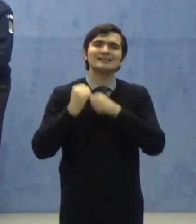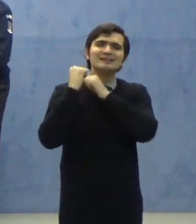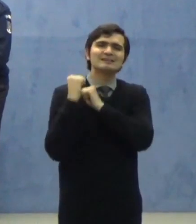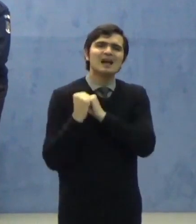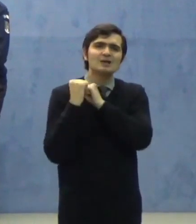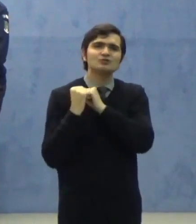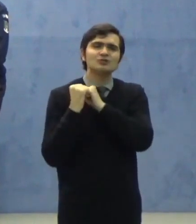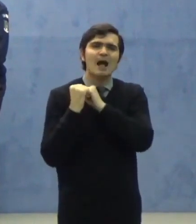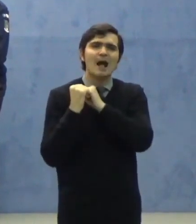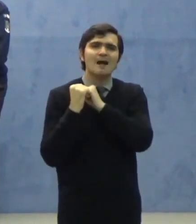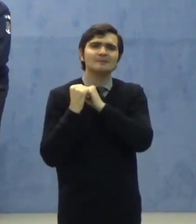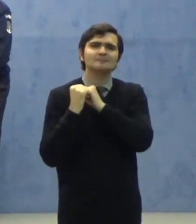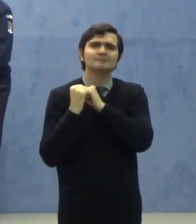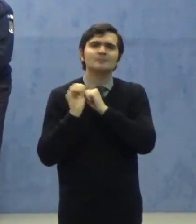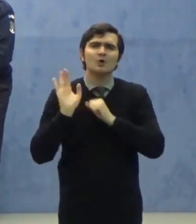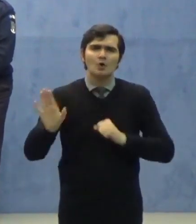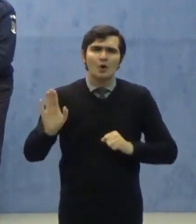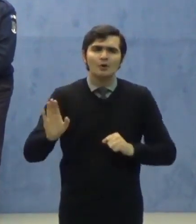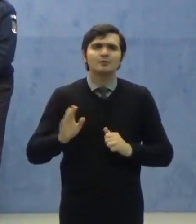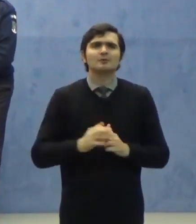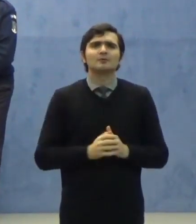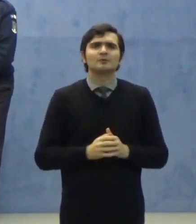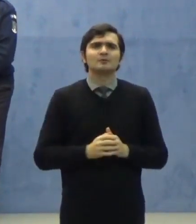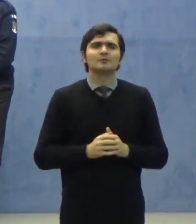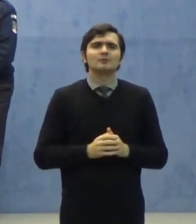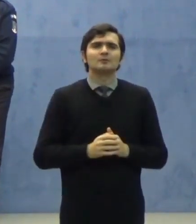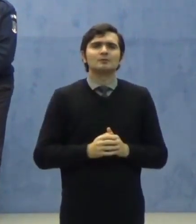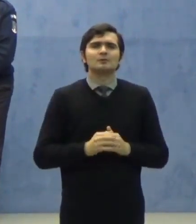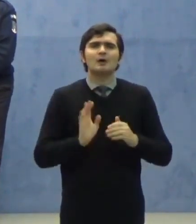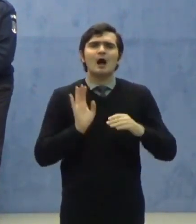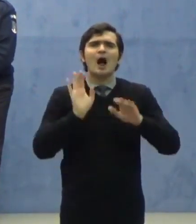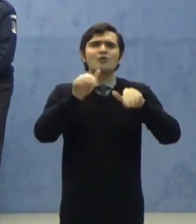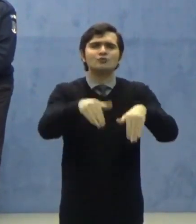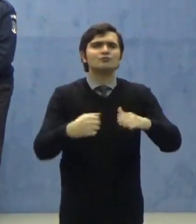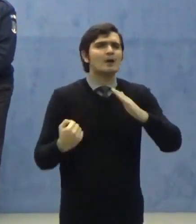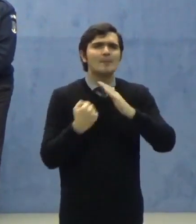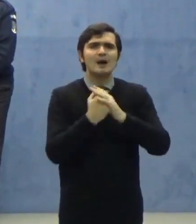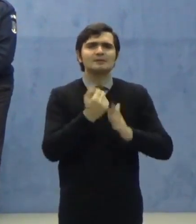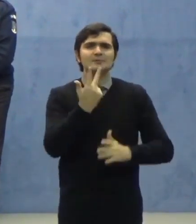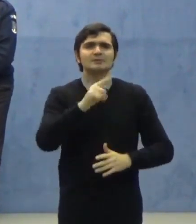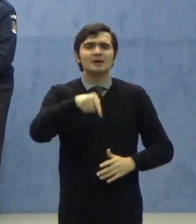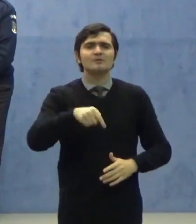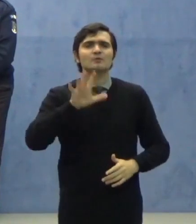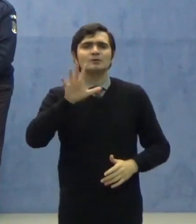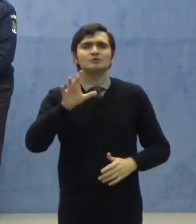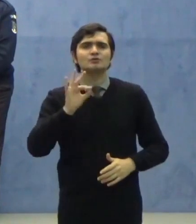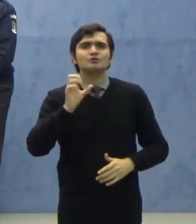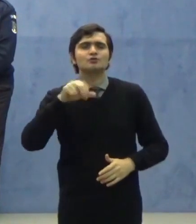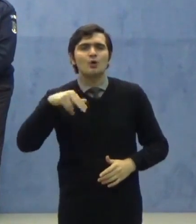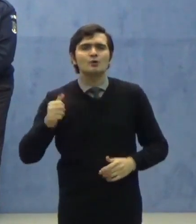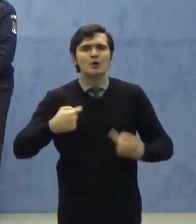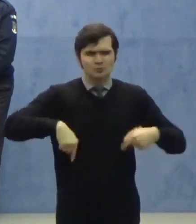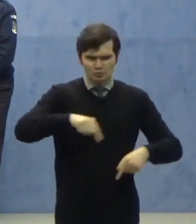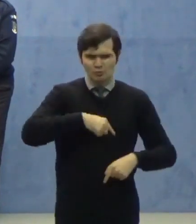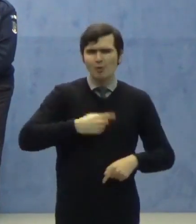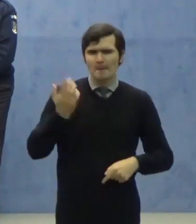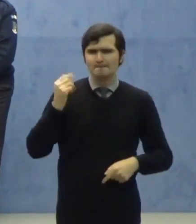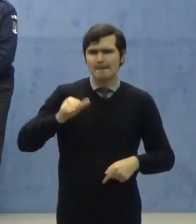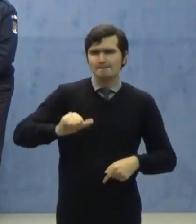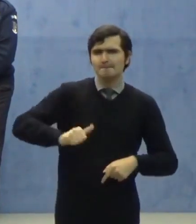lor și tonajul ajunge la maximum 3,5 tone. Noi, în prima ordonanță,